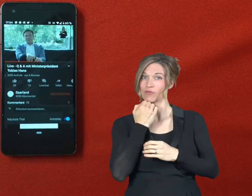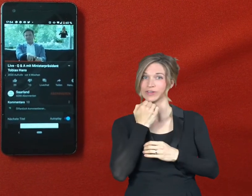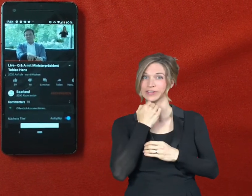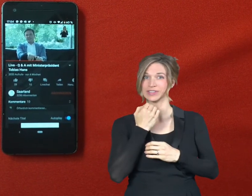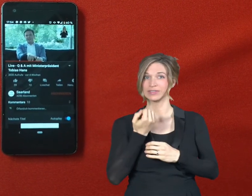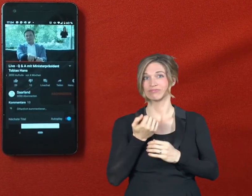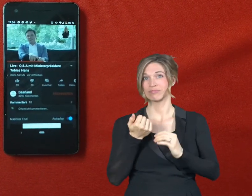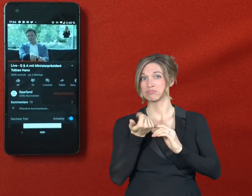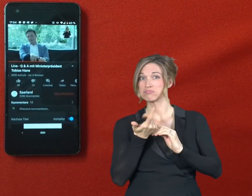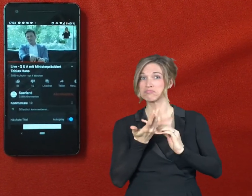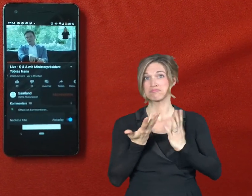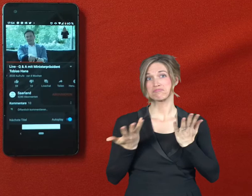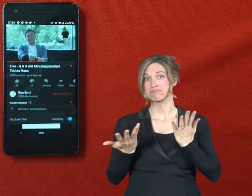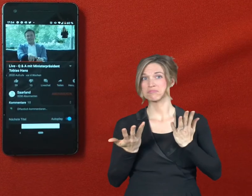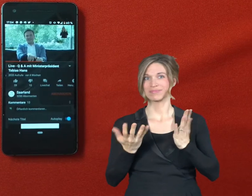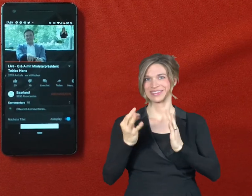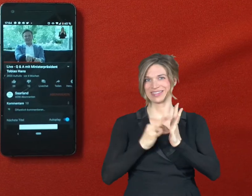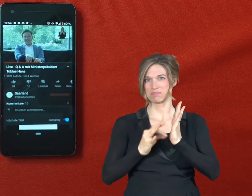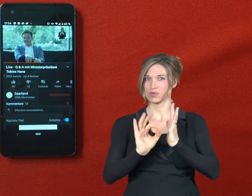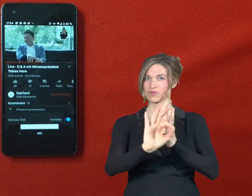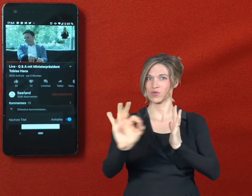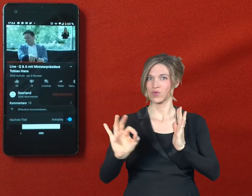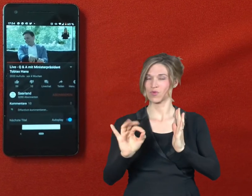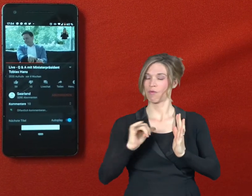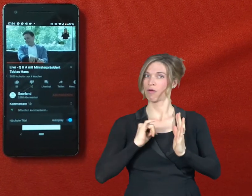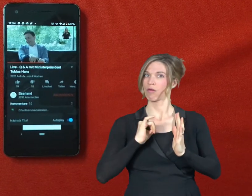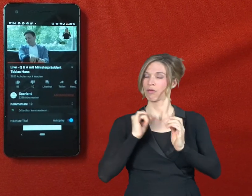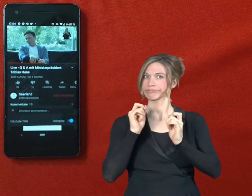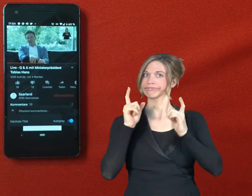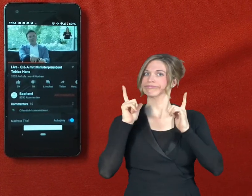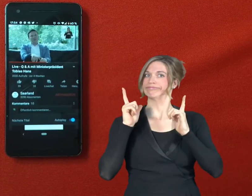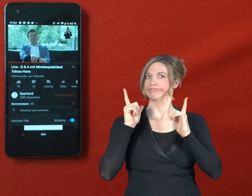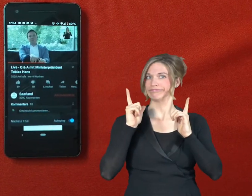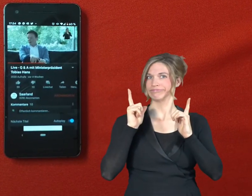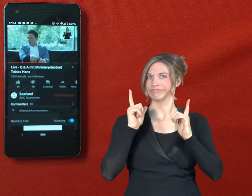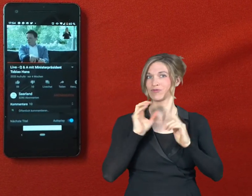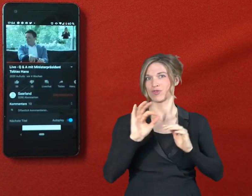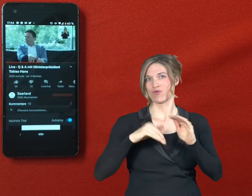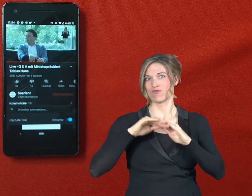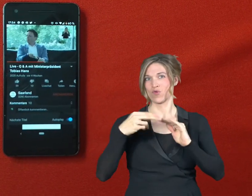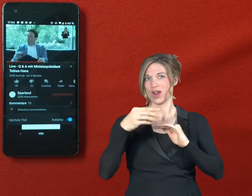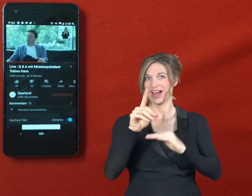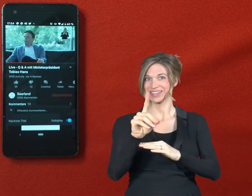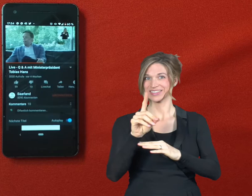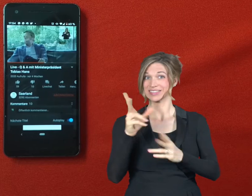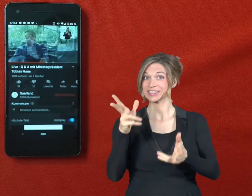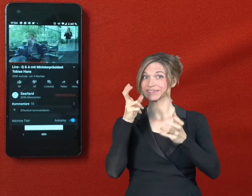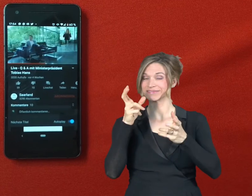hat Ihnen geholfen und zumindestens immer Full HD beim Sehen Ihrer nächsten Videos.